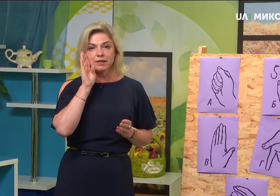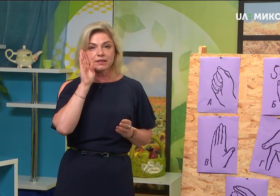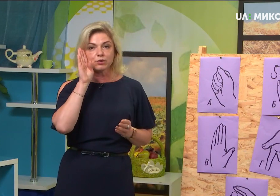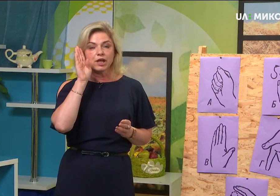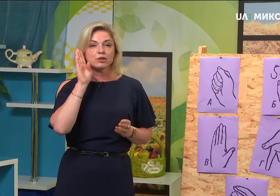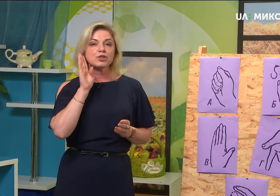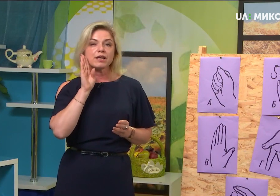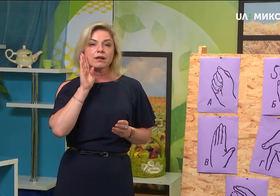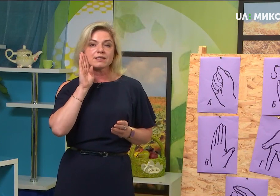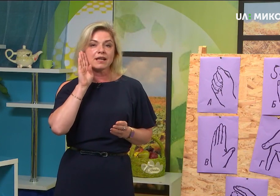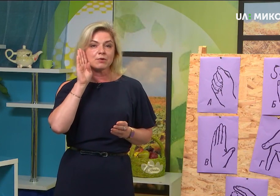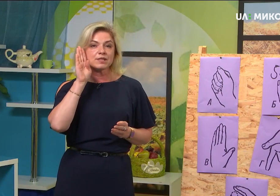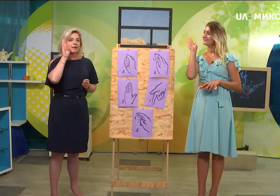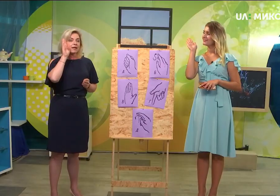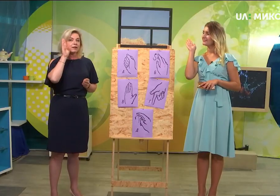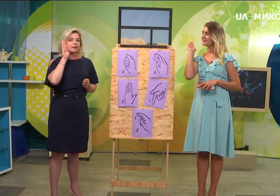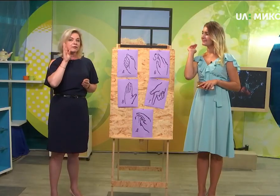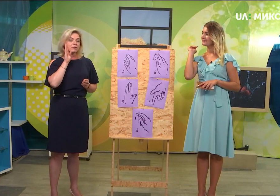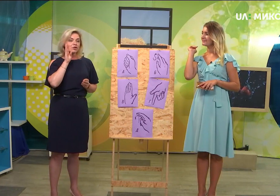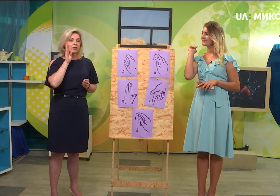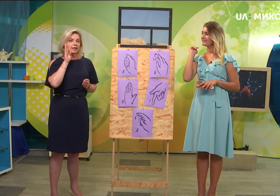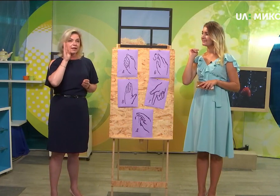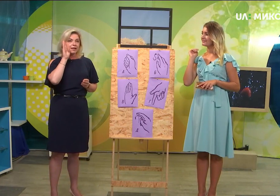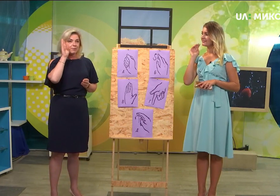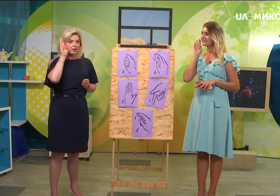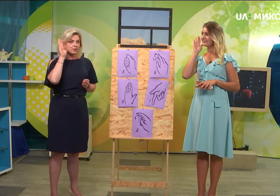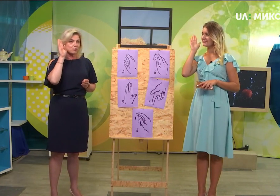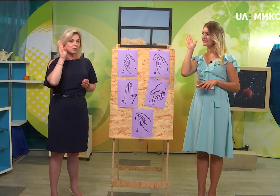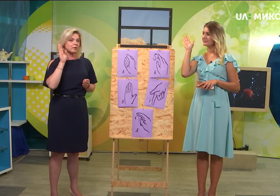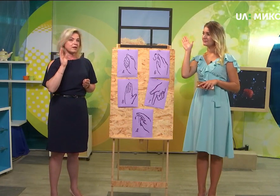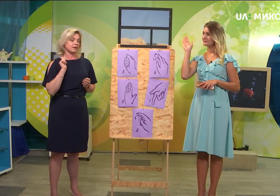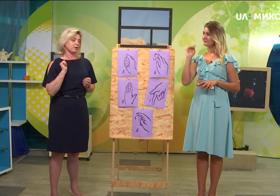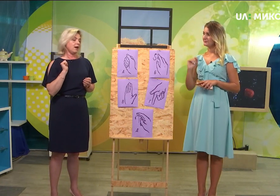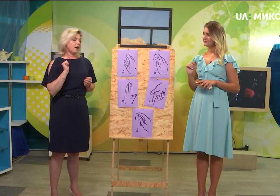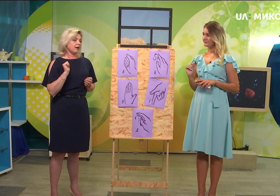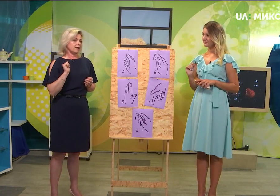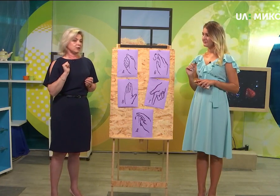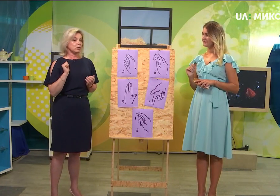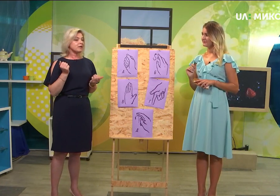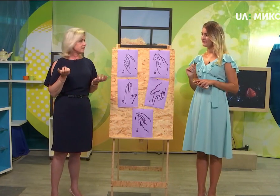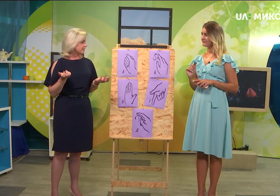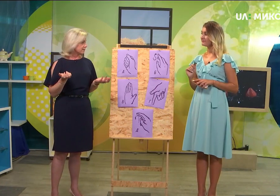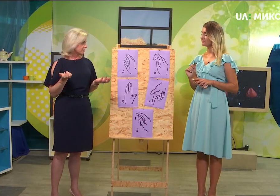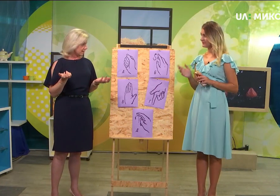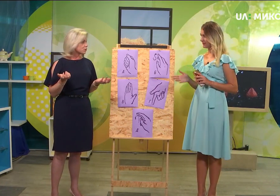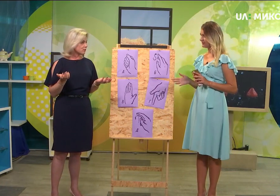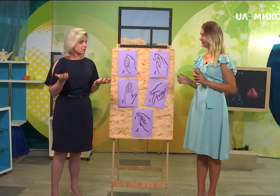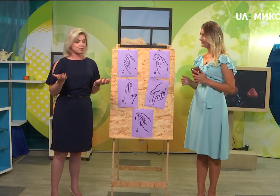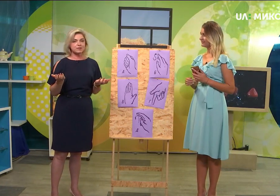ми так от трошки касаємося щоки і показуємо «Добрий ранок». «Добрий день» також ми можемо